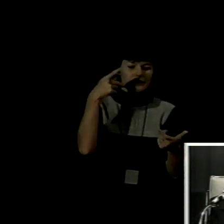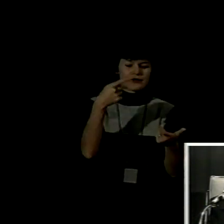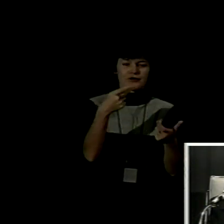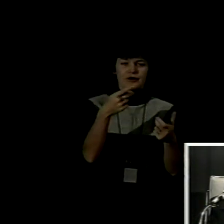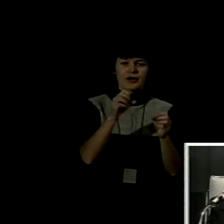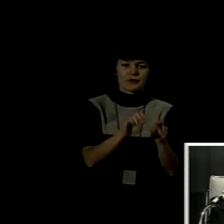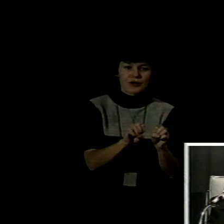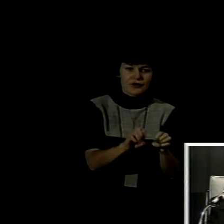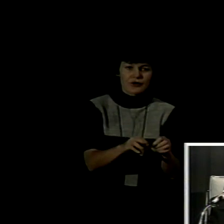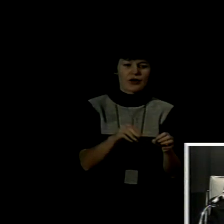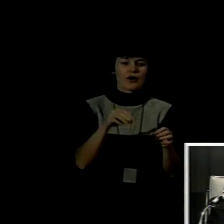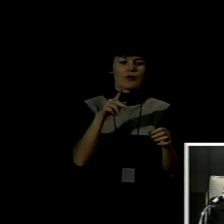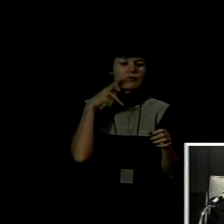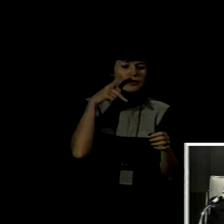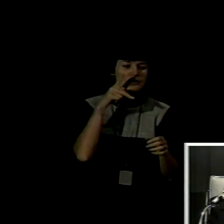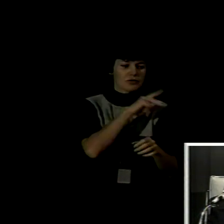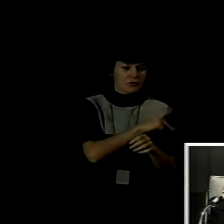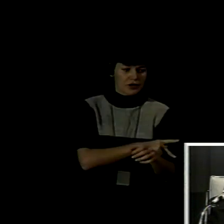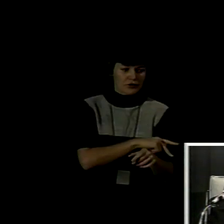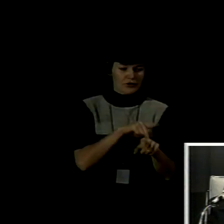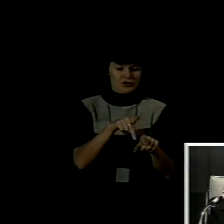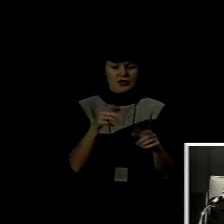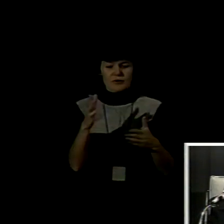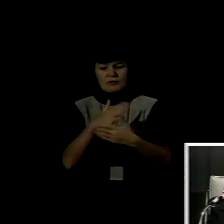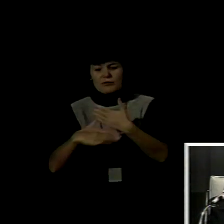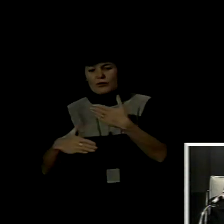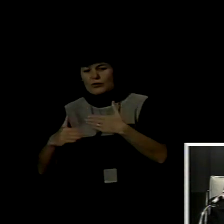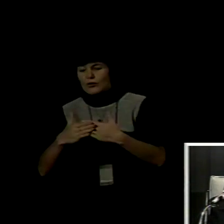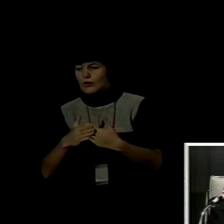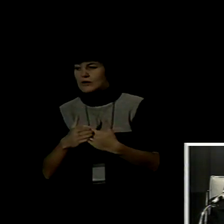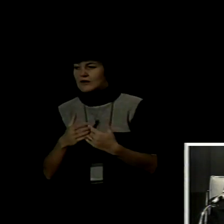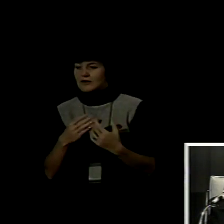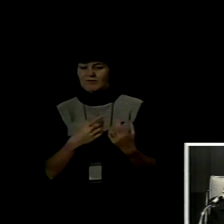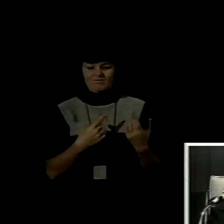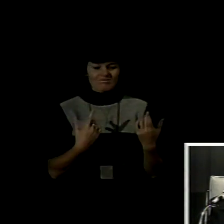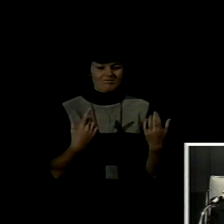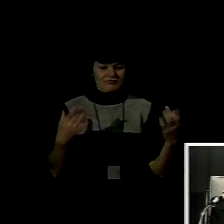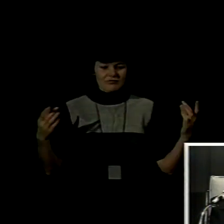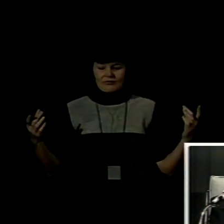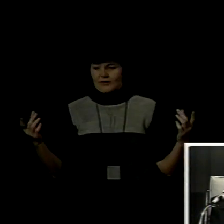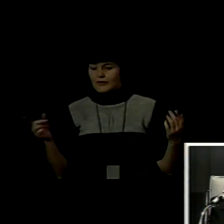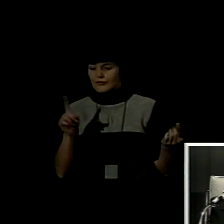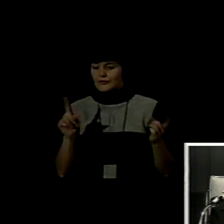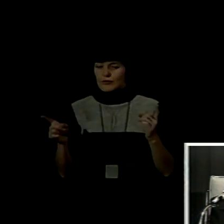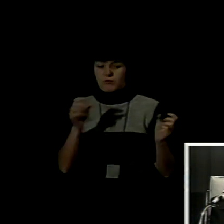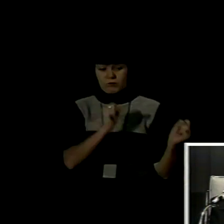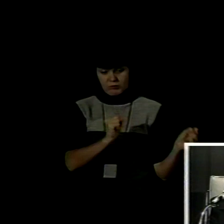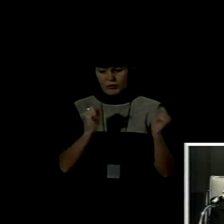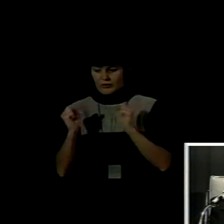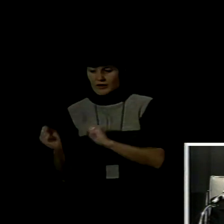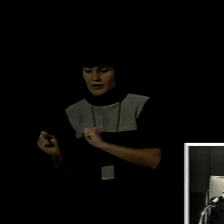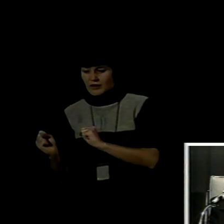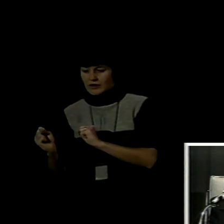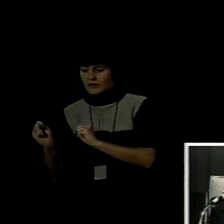poder existentes la reproducción y resignificación de estas políticas en el ámbito escolar